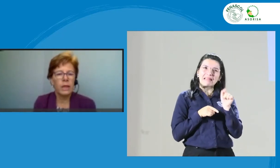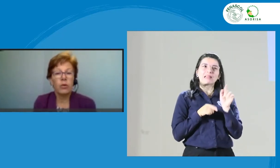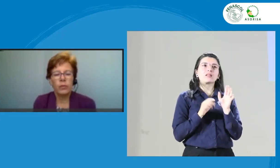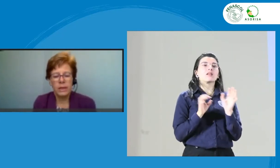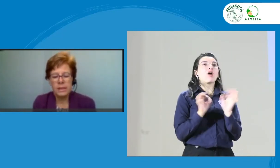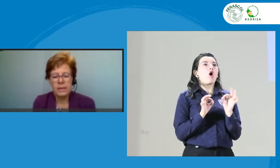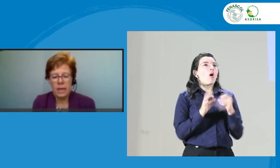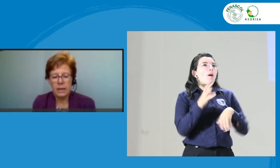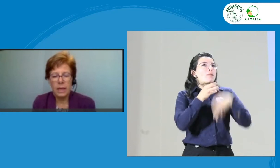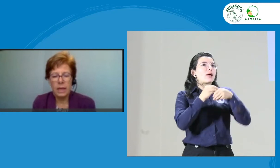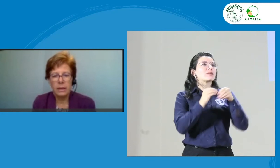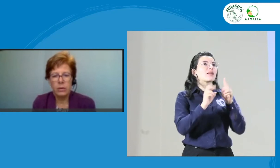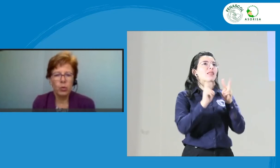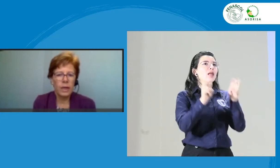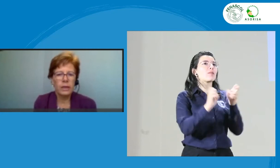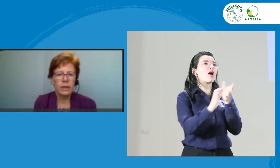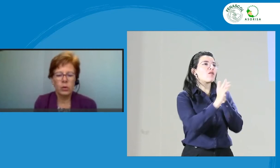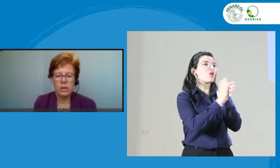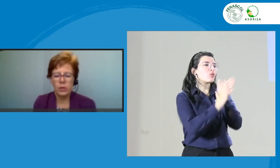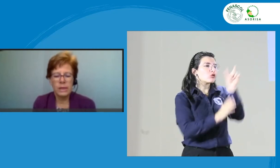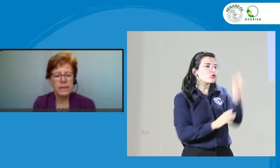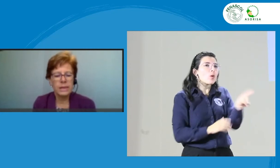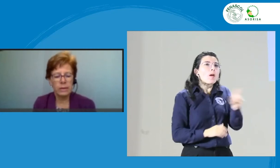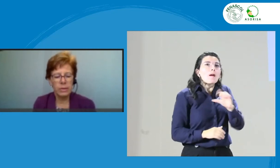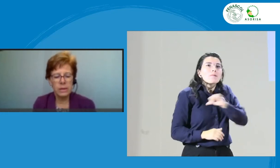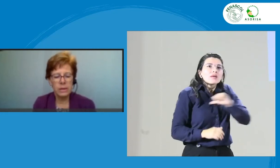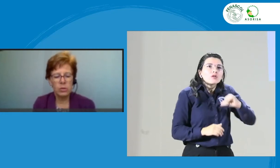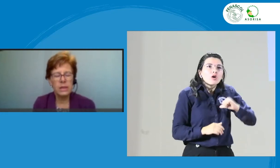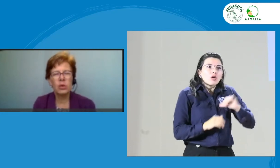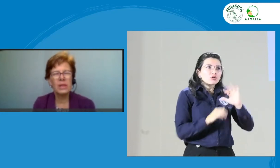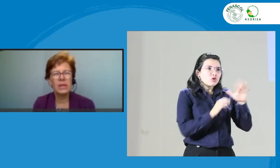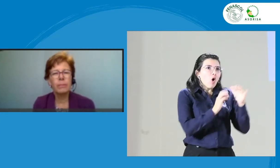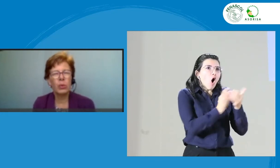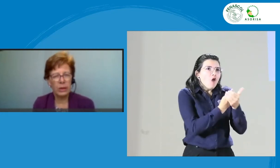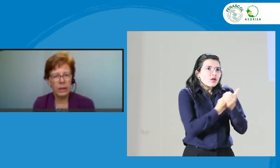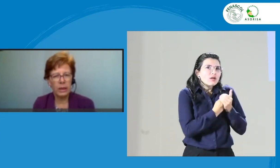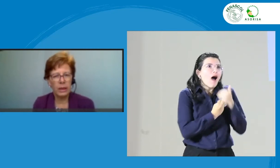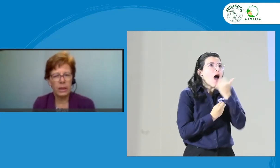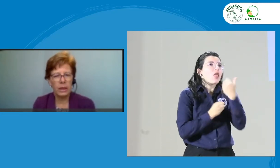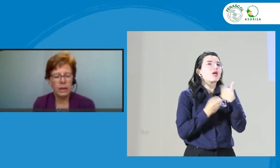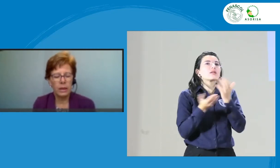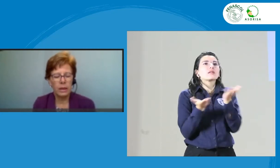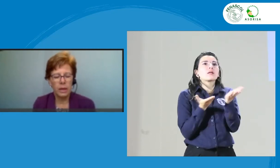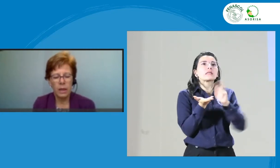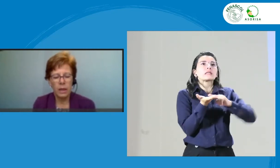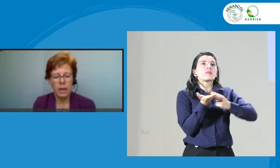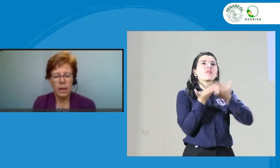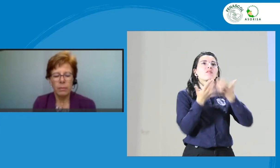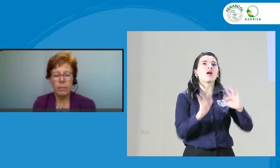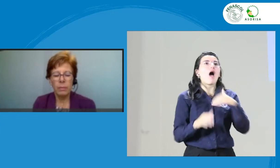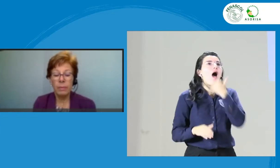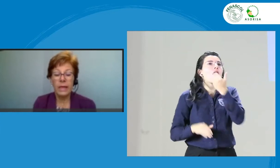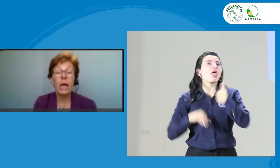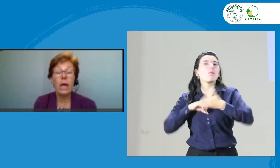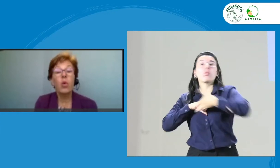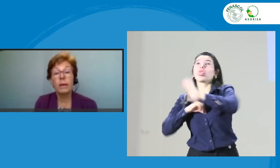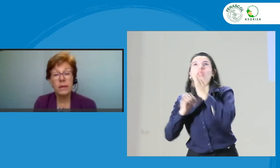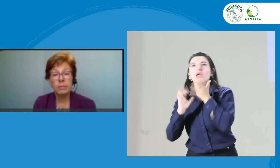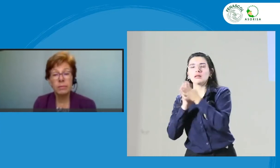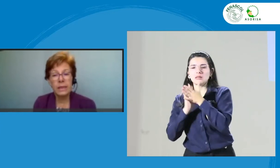confidencialidad durante o después del servicio? ¿Y si lo hice, por qué? ¿Me preparé adecuadamente para este